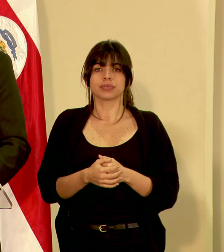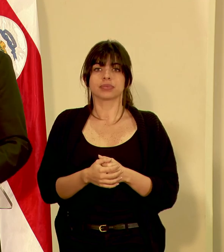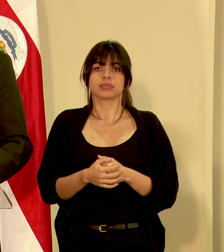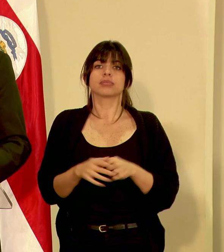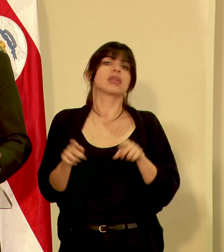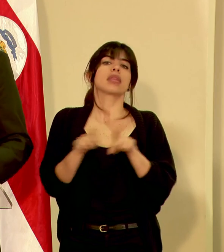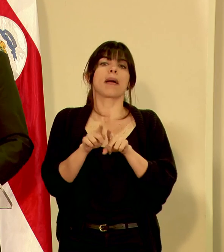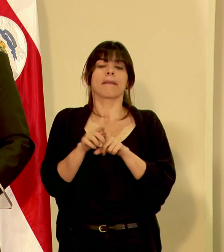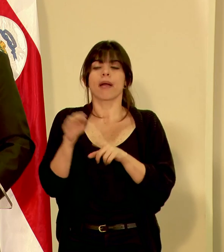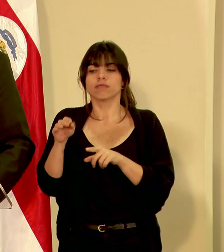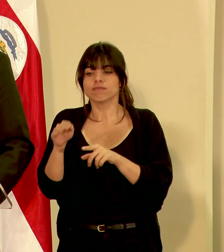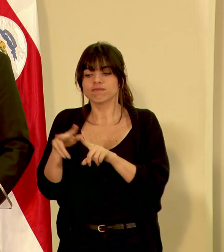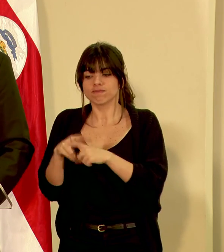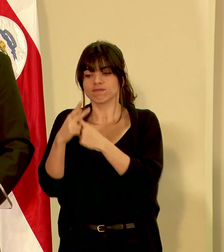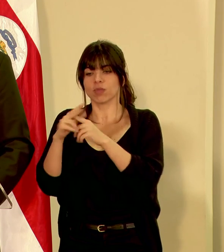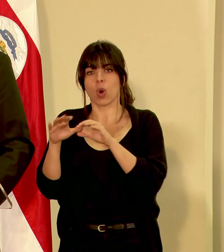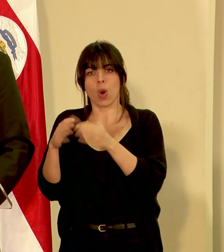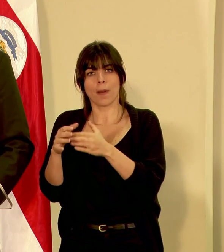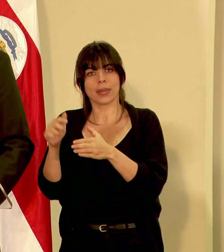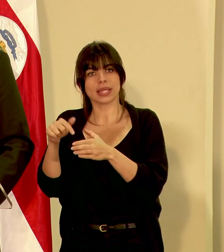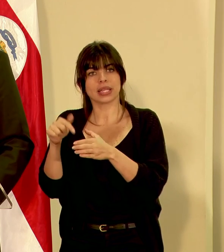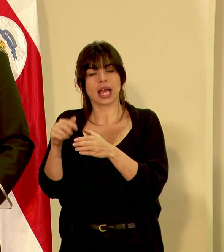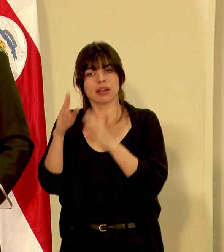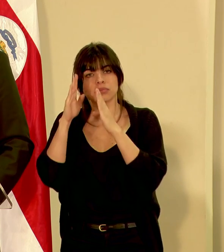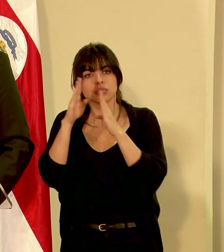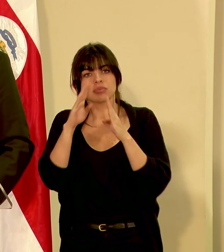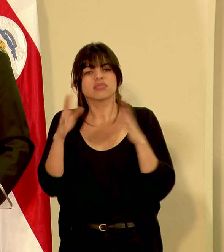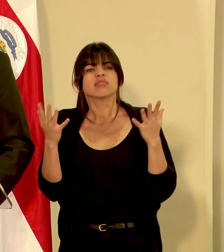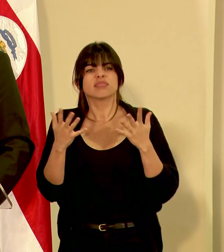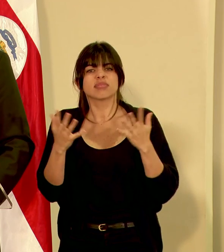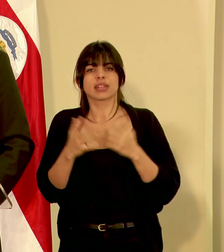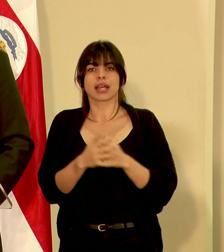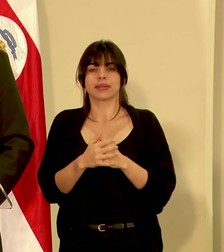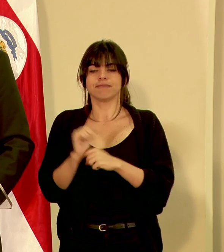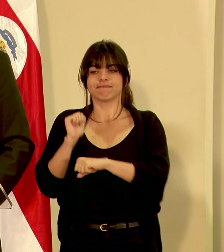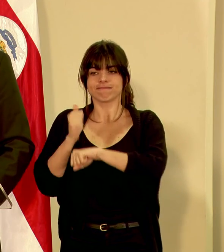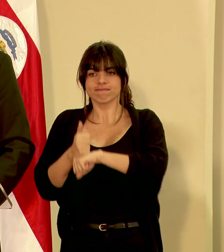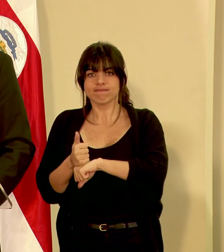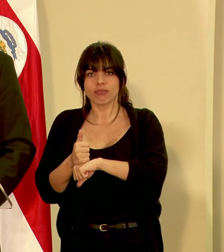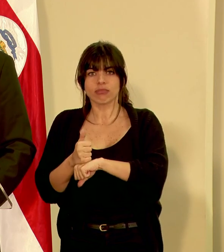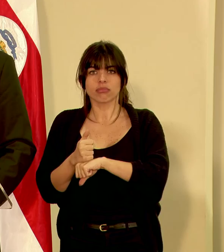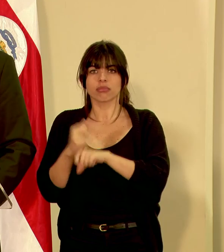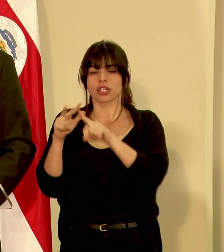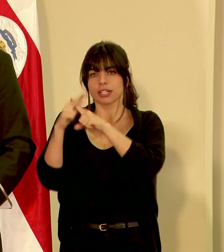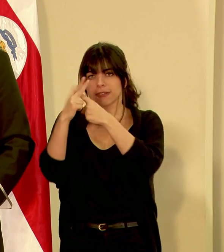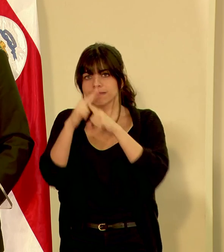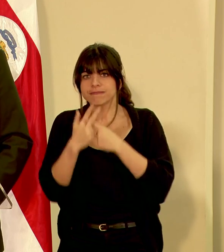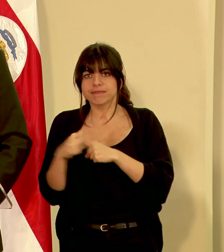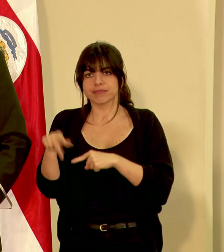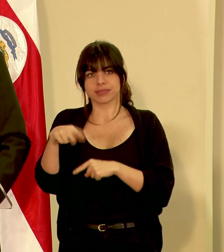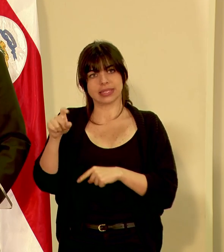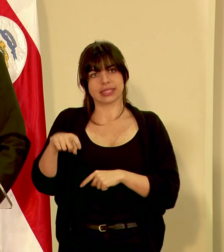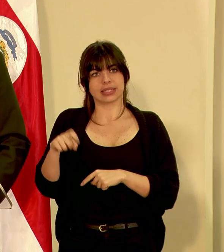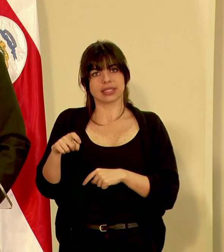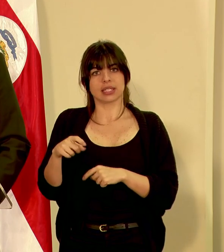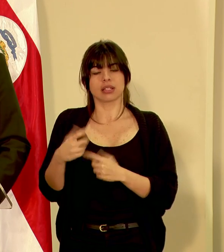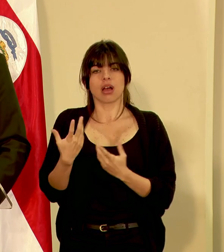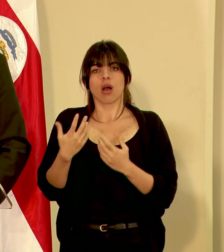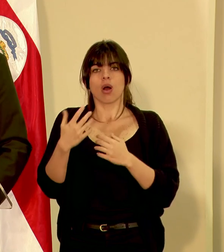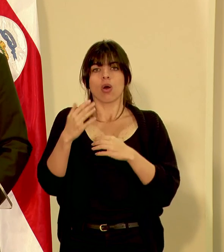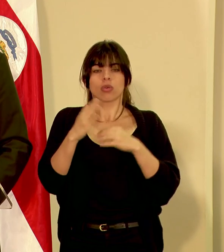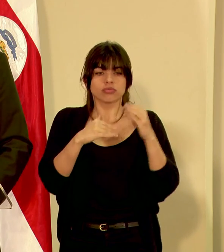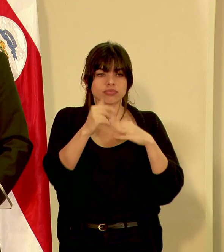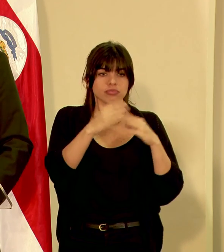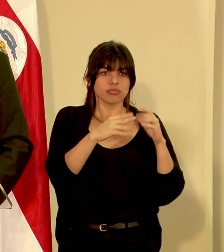activado también el comité en el sentido de establecer reparaciones necesarias, obras de